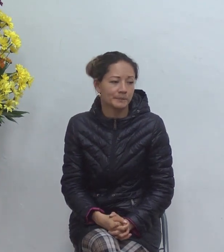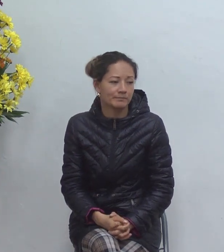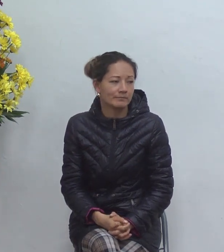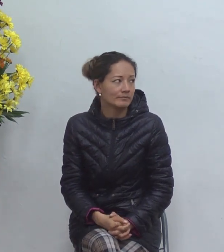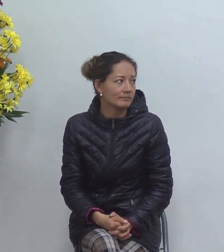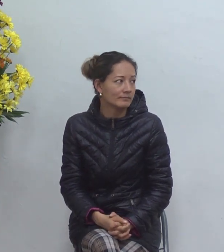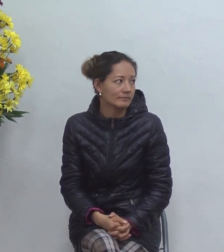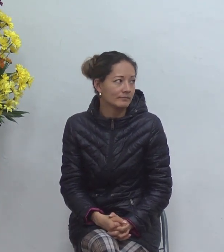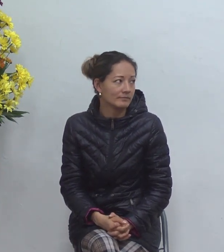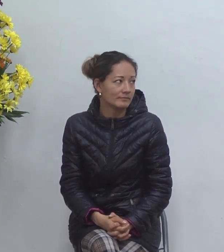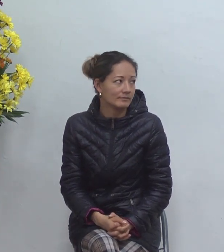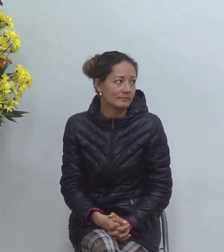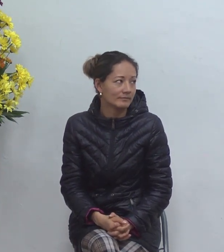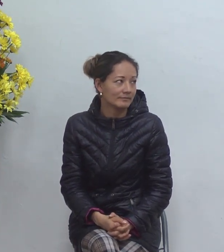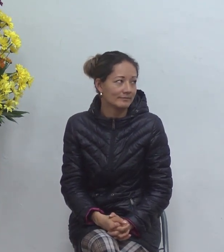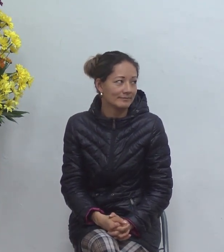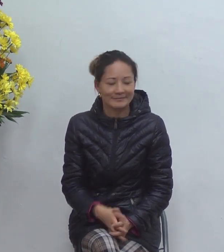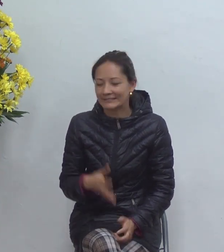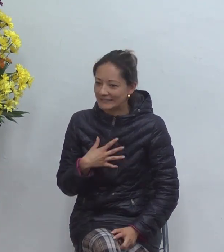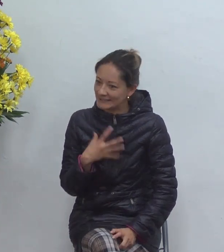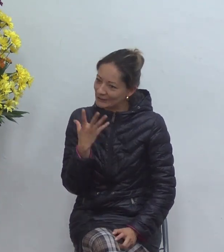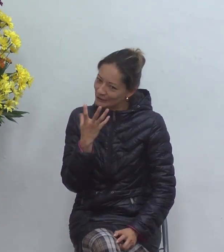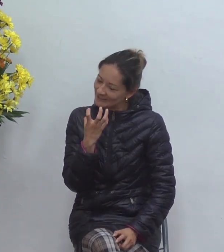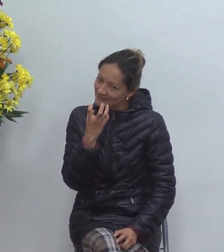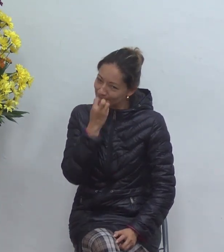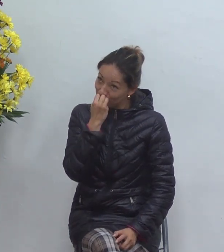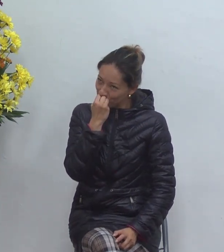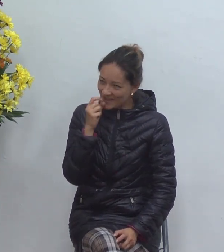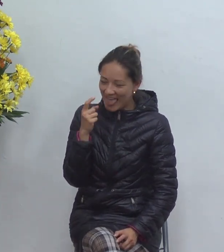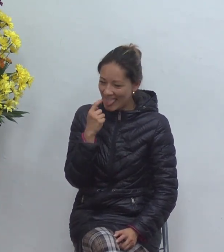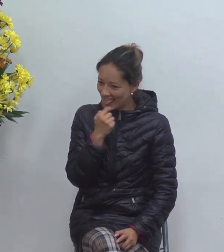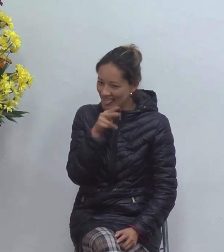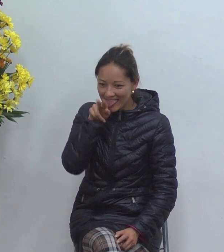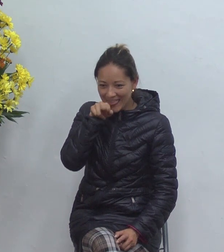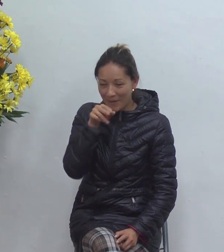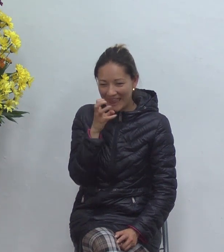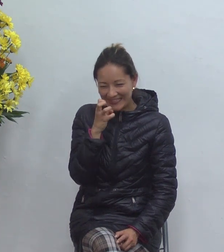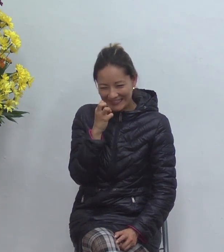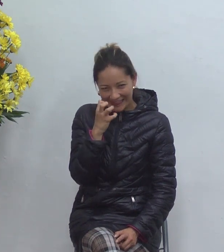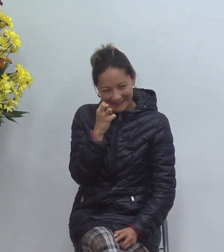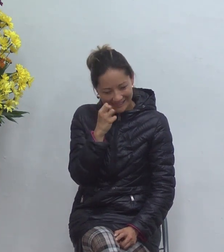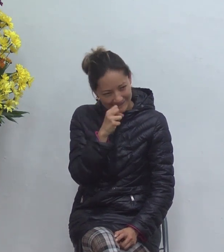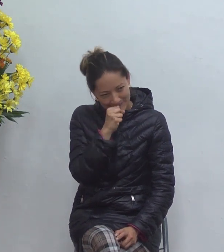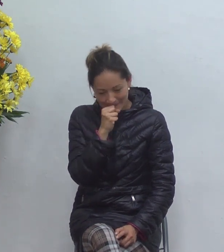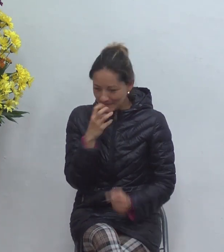ay déjeme yo me muerdo la lengua tengo que morder la lengua para no decirle todo lo que pienso